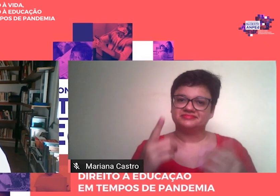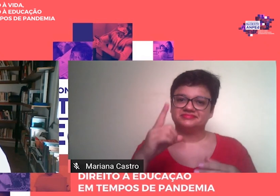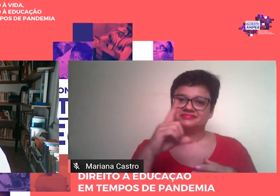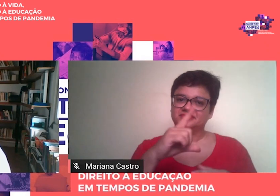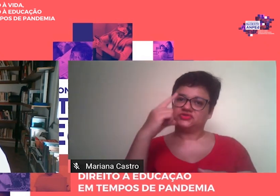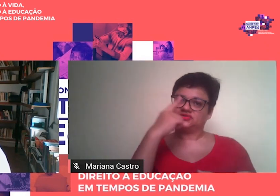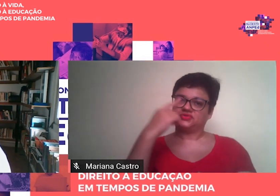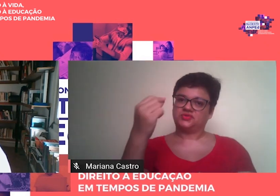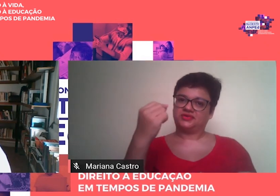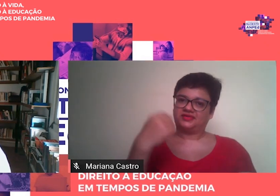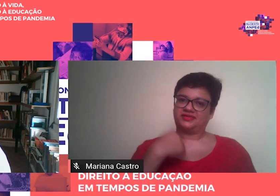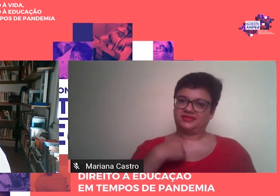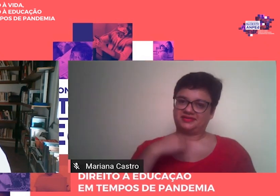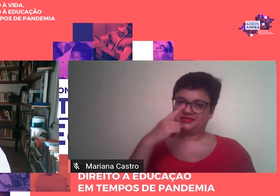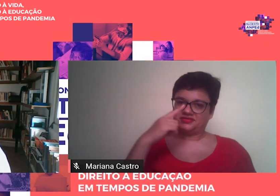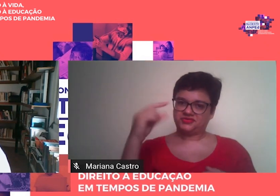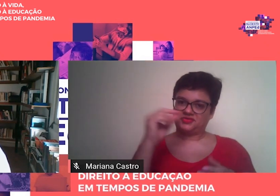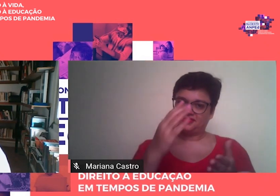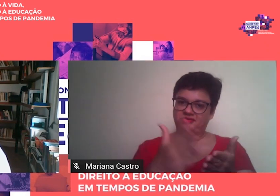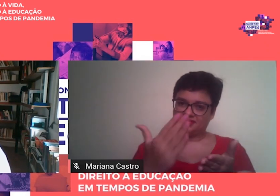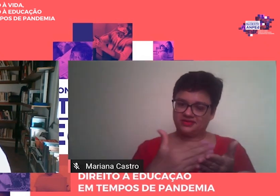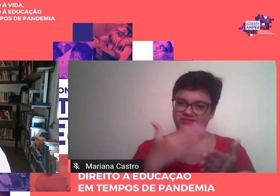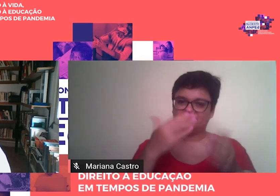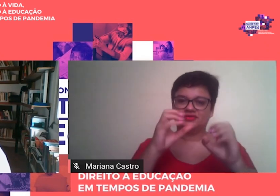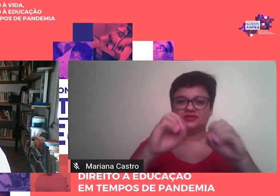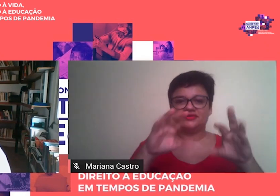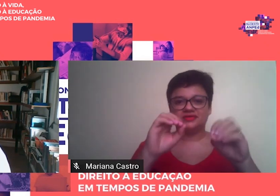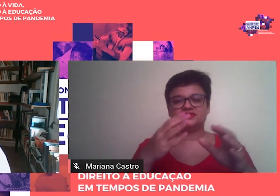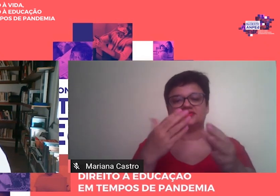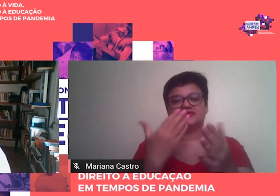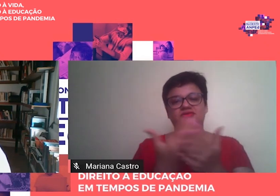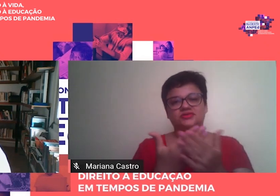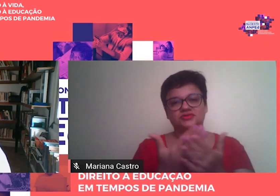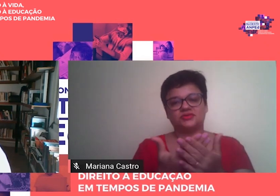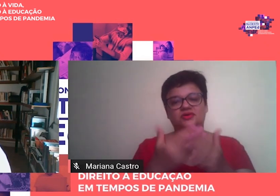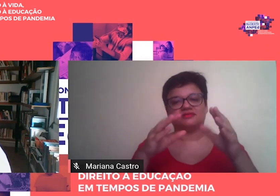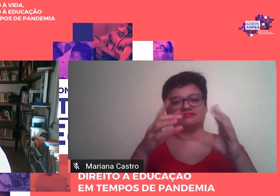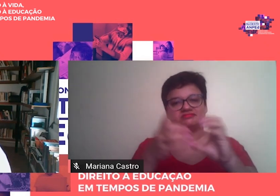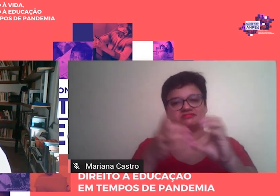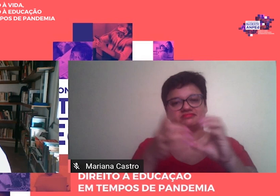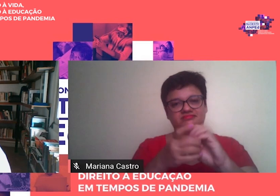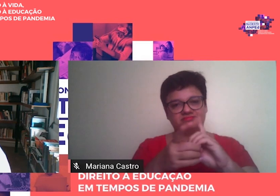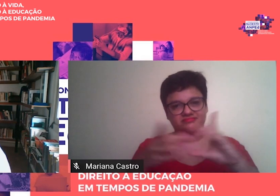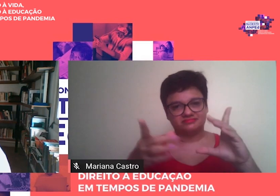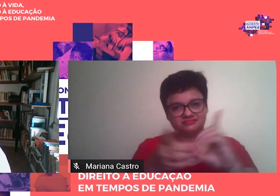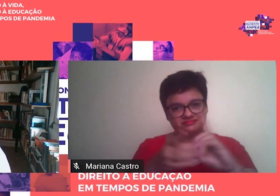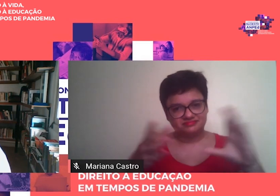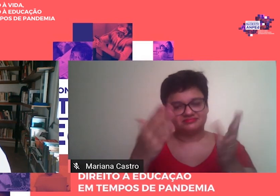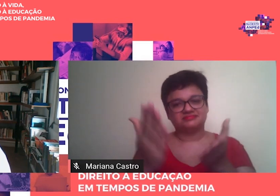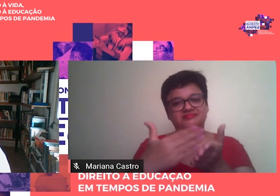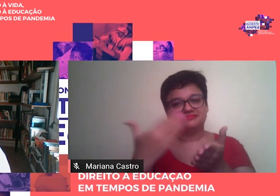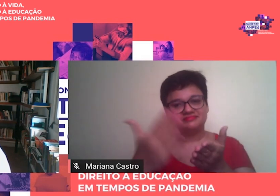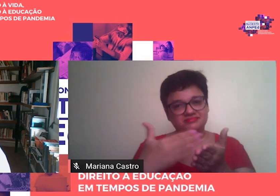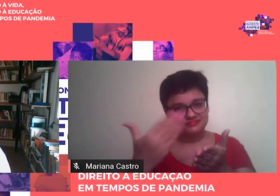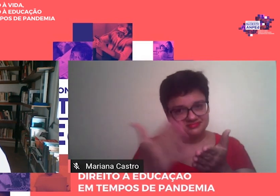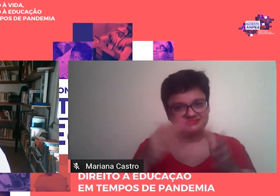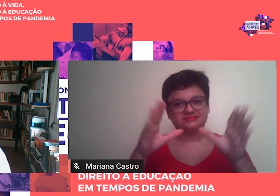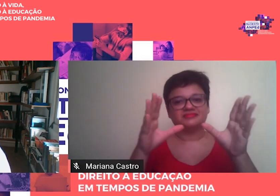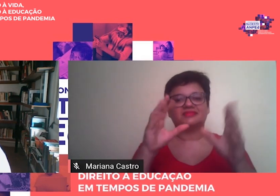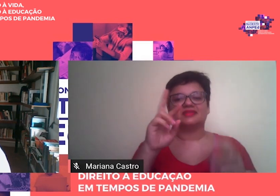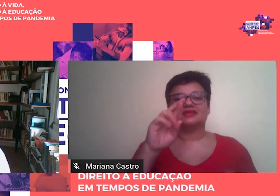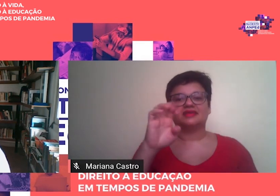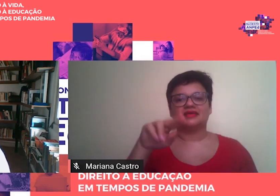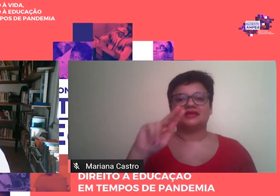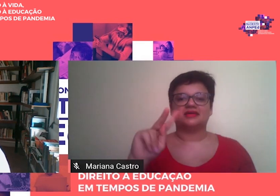Escola e Democracia para a homenagem Ampede Education Review, resenhas educativas, pequenos, grandes